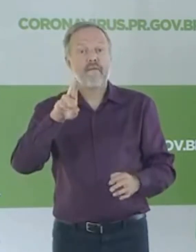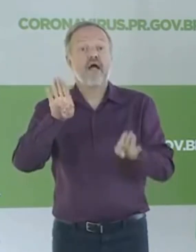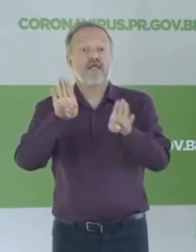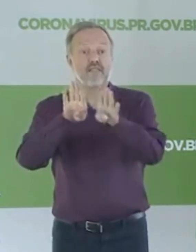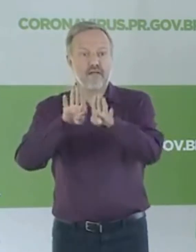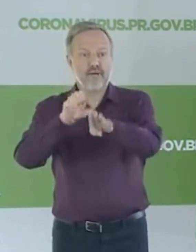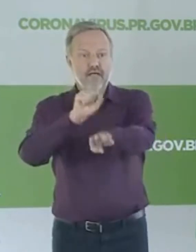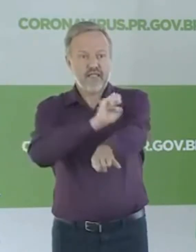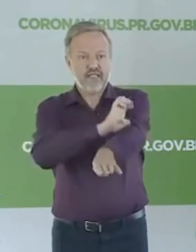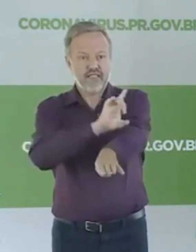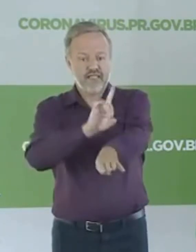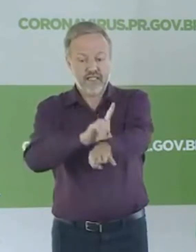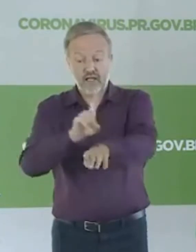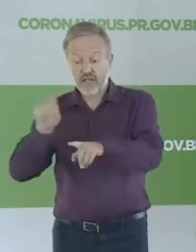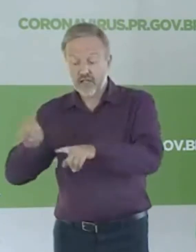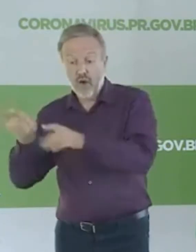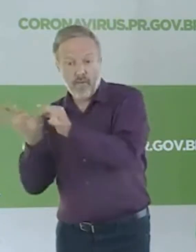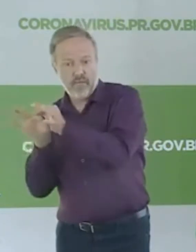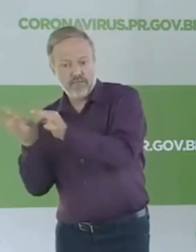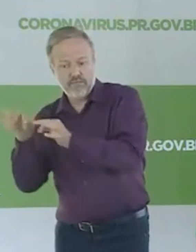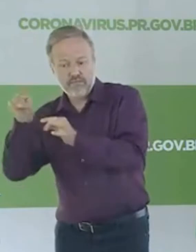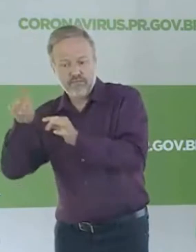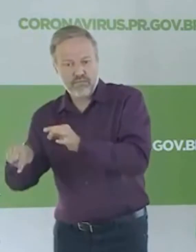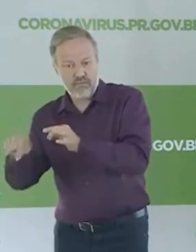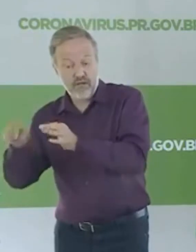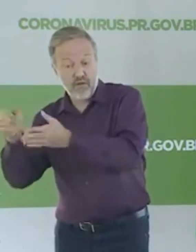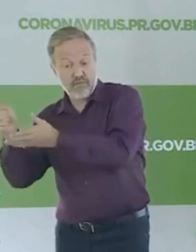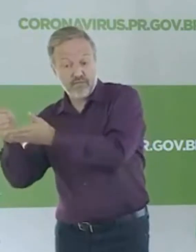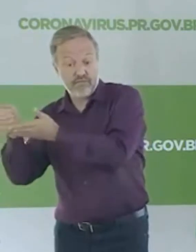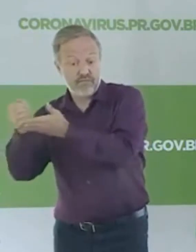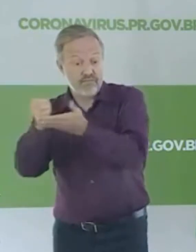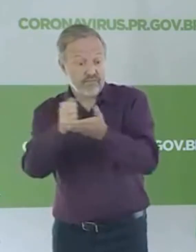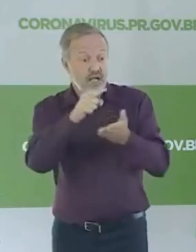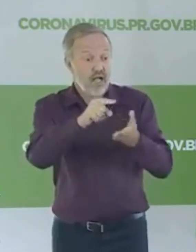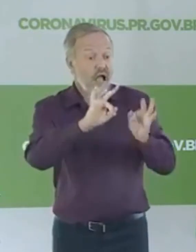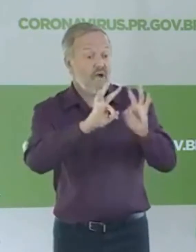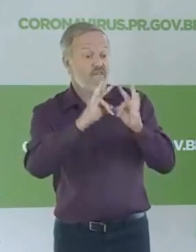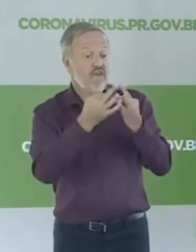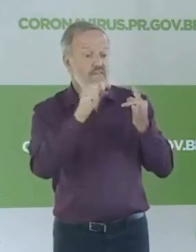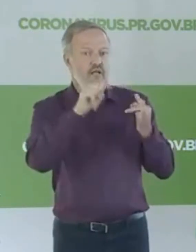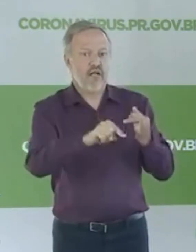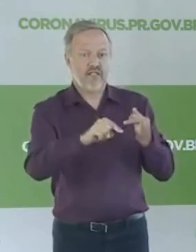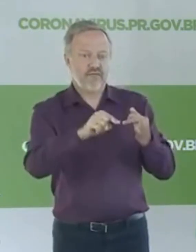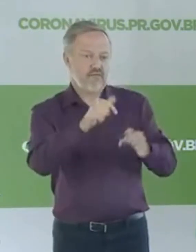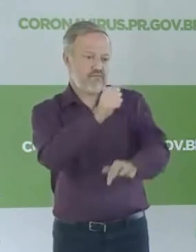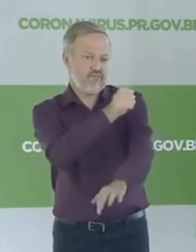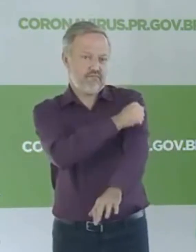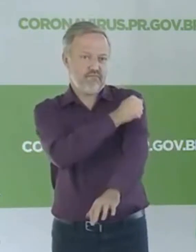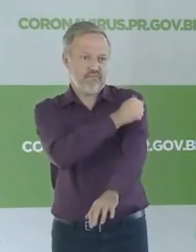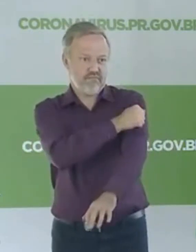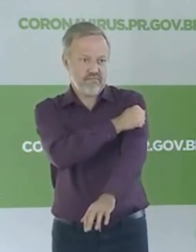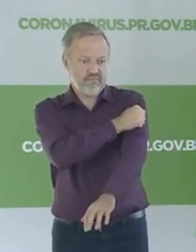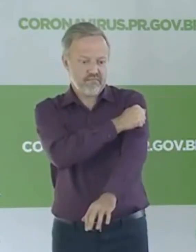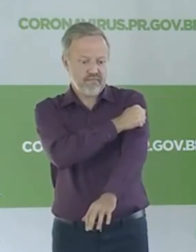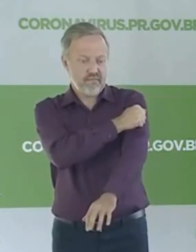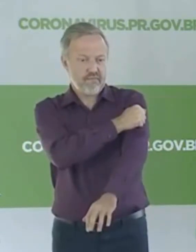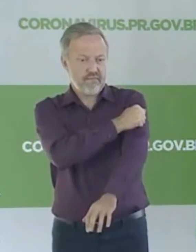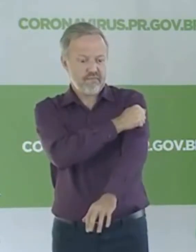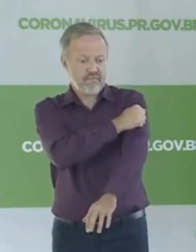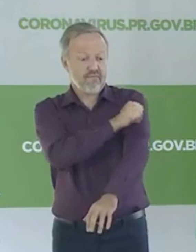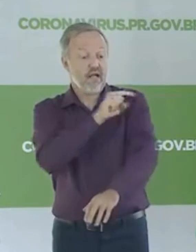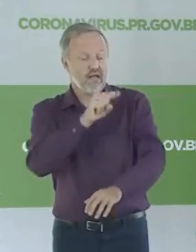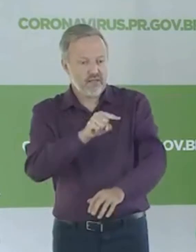Civil, está preparando esses kits e nós vamos encaminhar para os pais dos alunos. Serão atendidos nesse pacote,